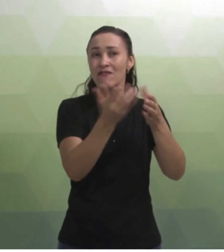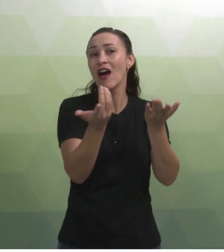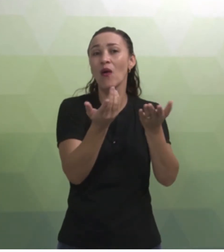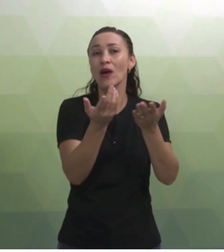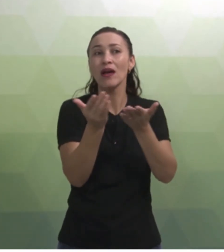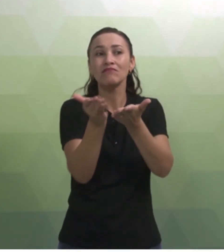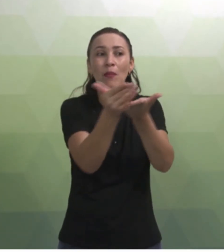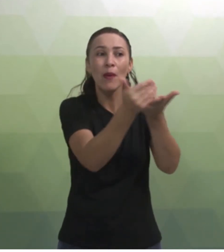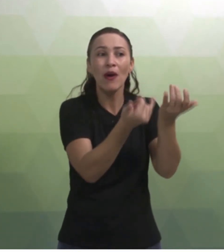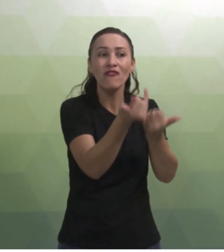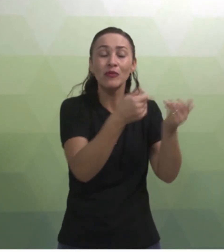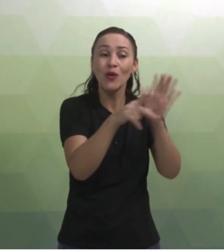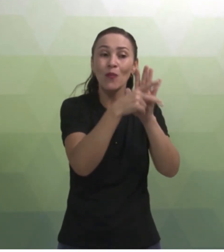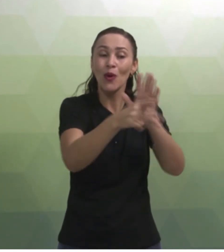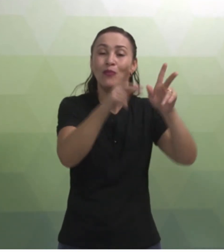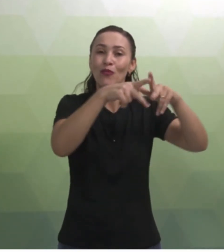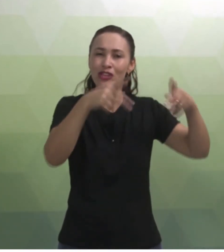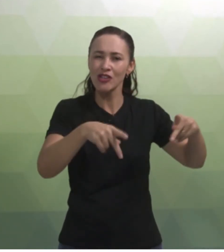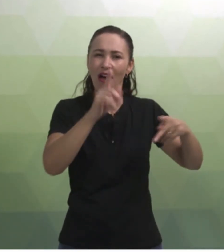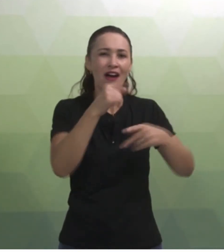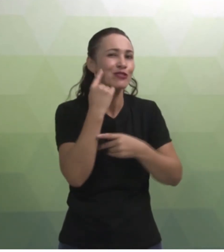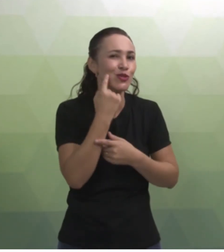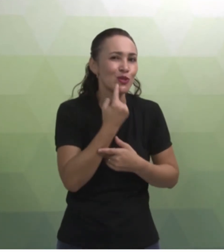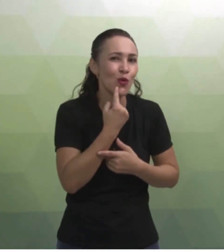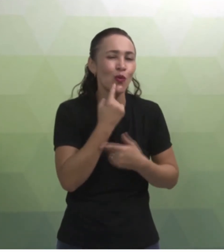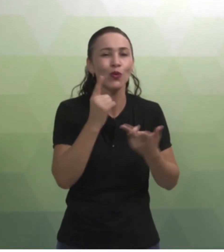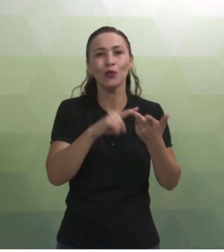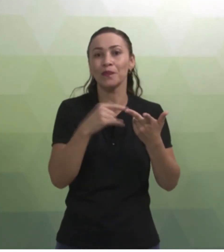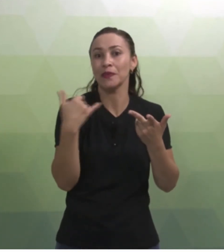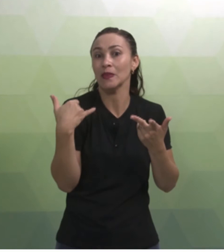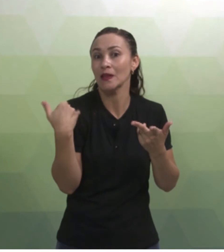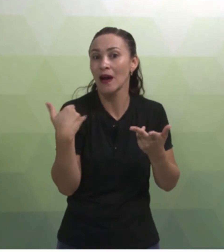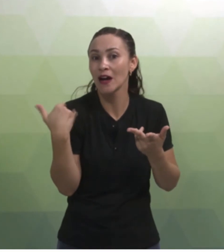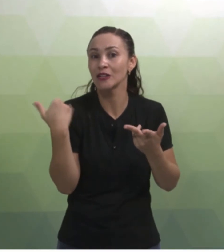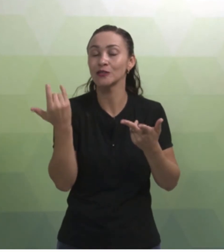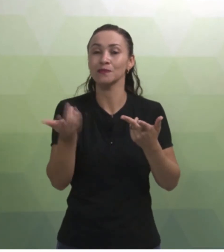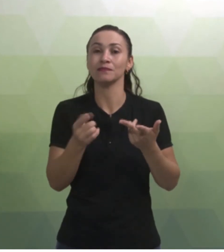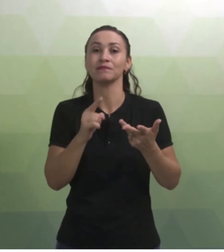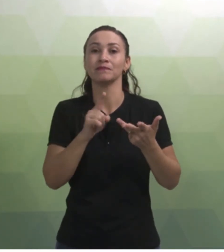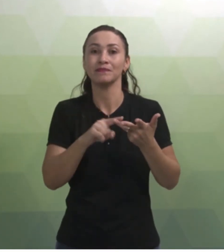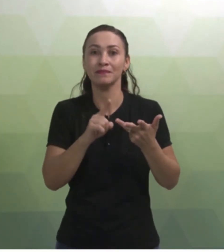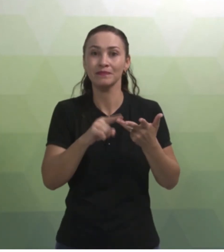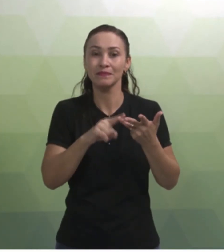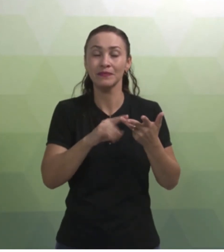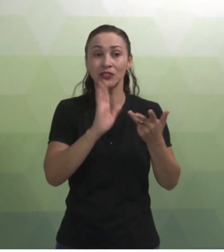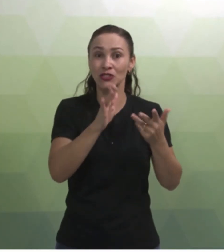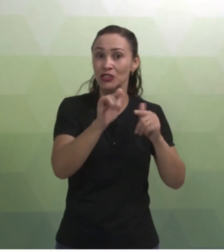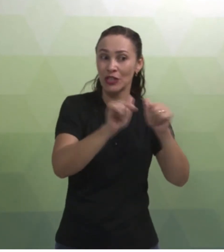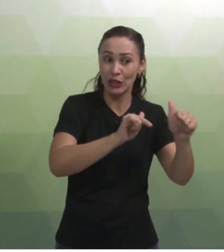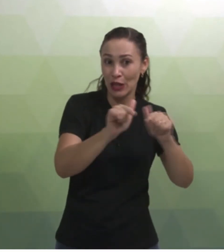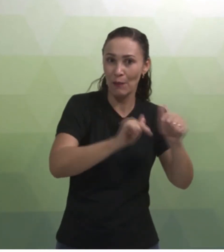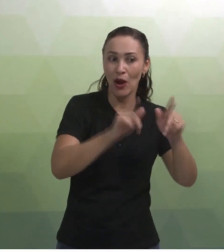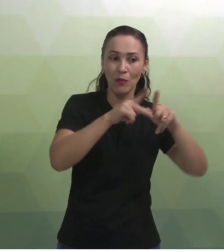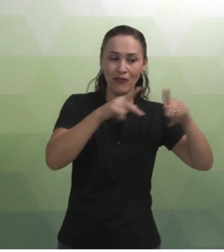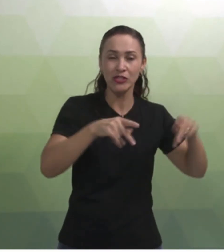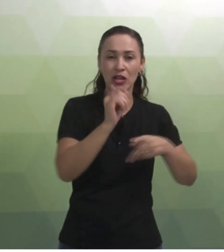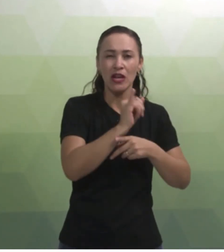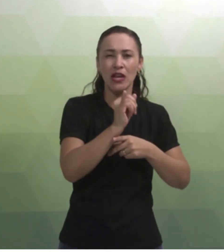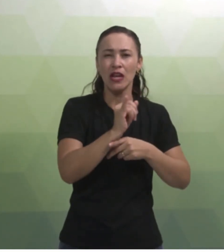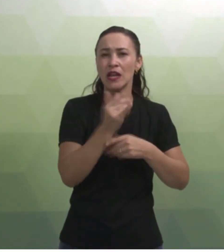onde você vai pegar dados a respeito desse professor. Se ele é surdo, qual a idade dele, atua como professor